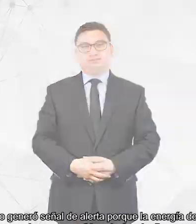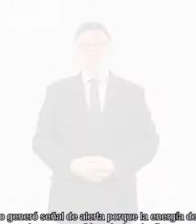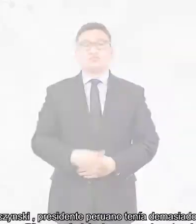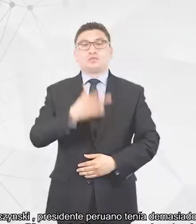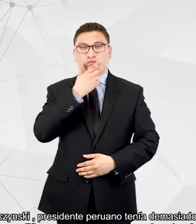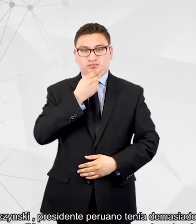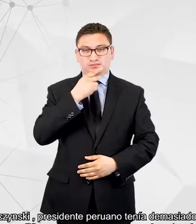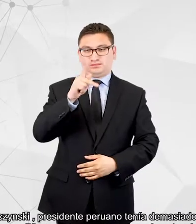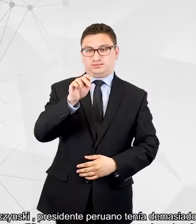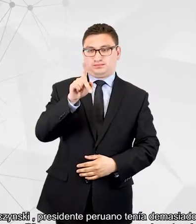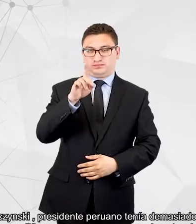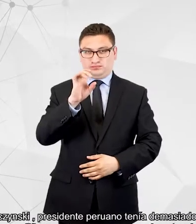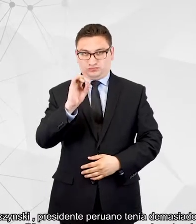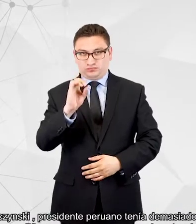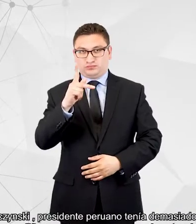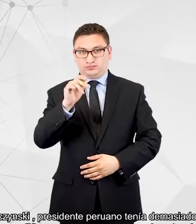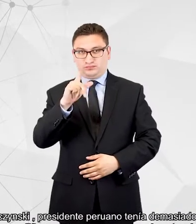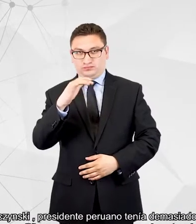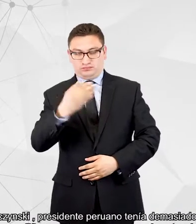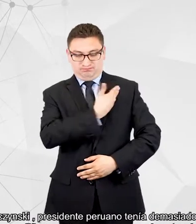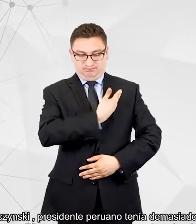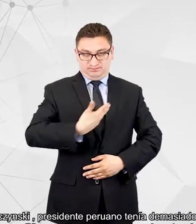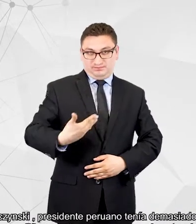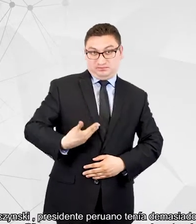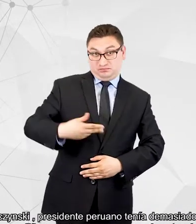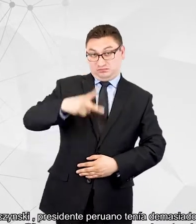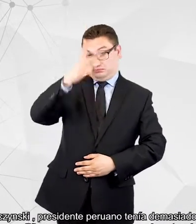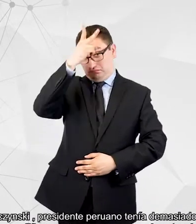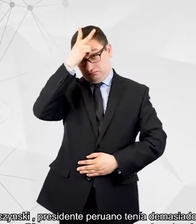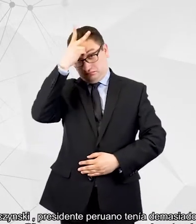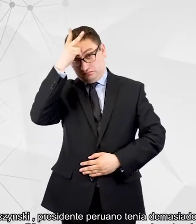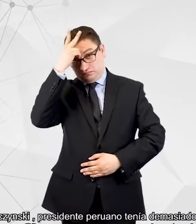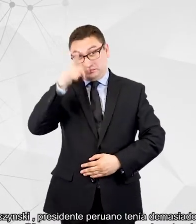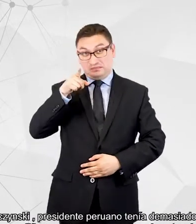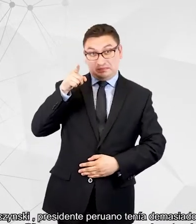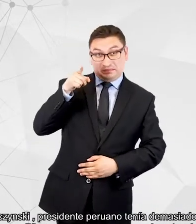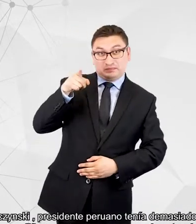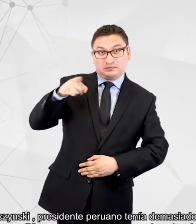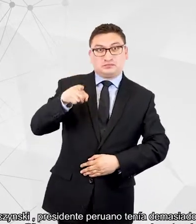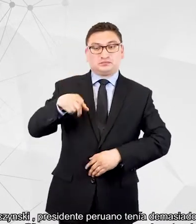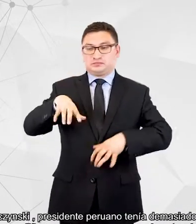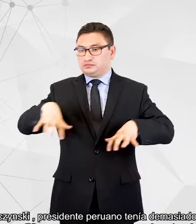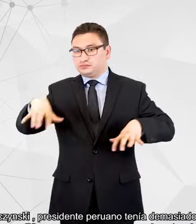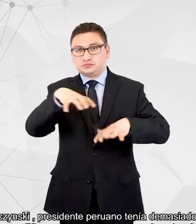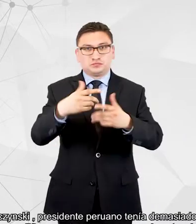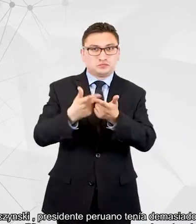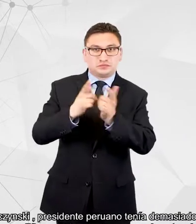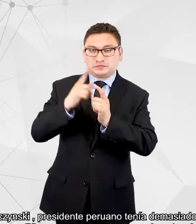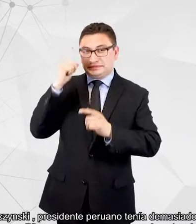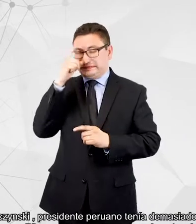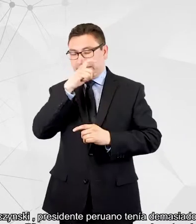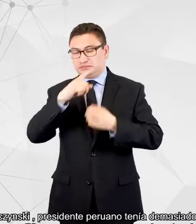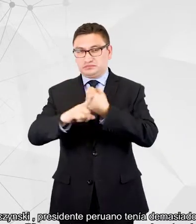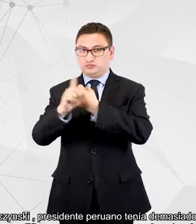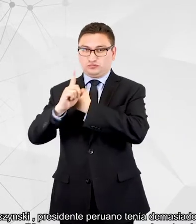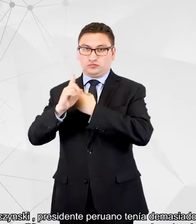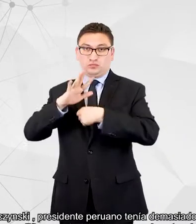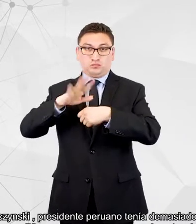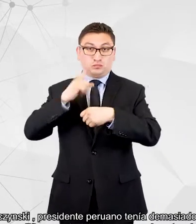Pedro Pablo Kuczynski, presidente peruano, tenía demasiados frentes abiertos y acorralado por un último escándalo de